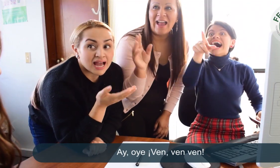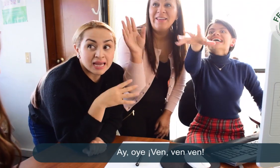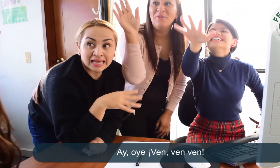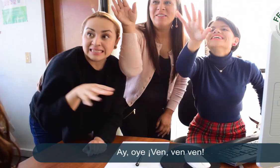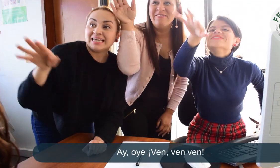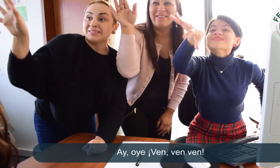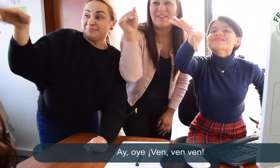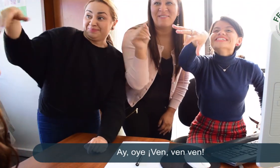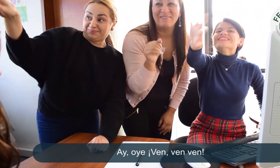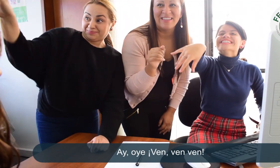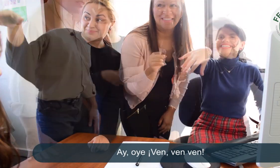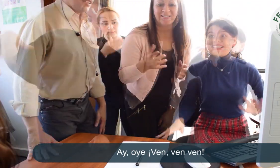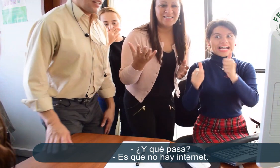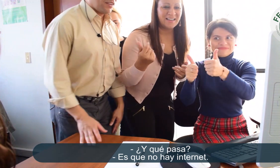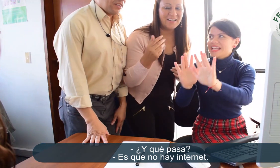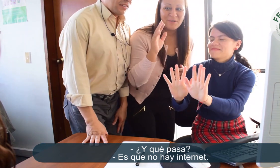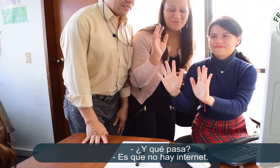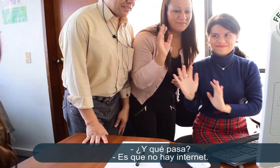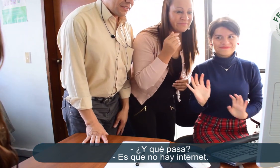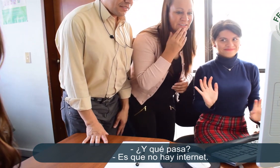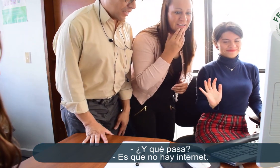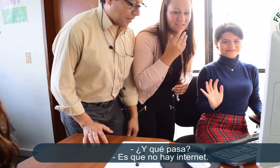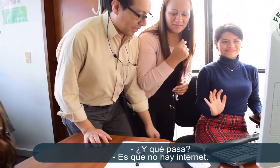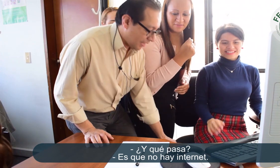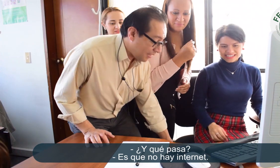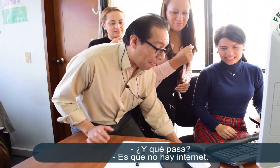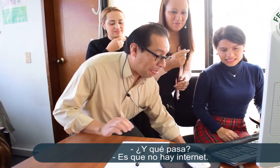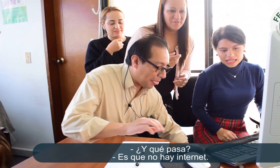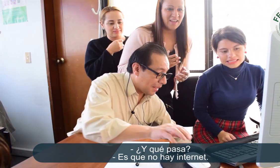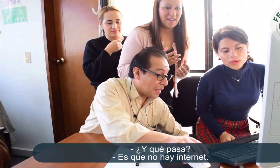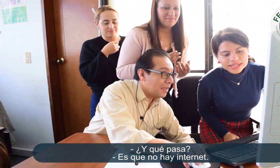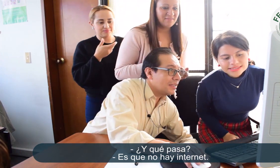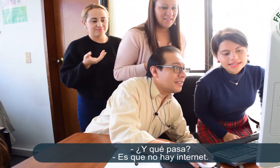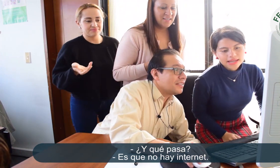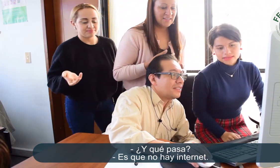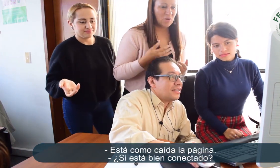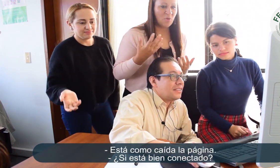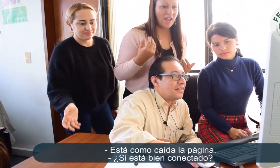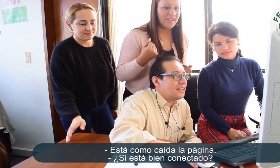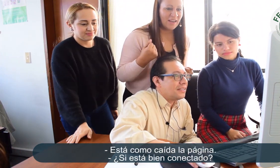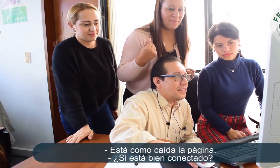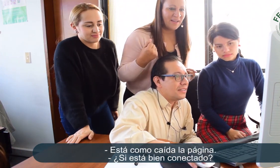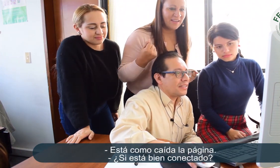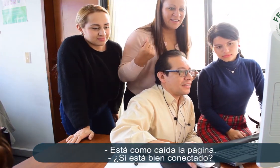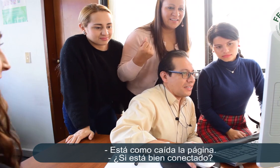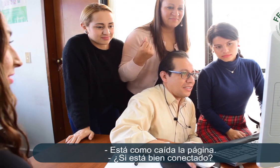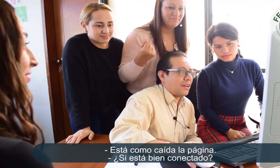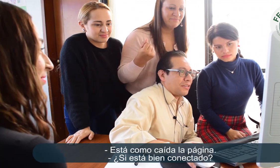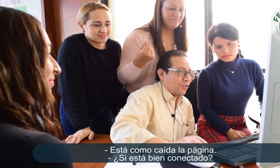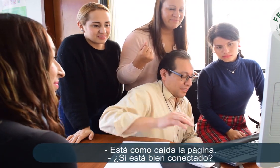Eh... Ay, ven, ven, ven, ven. ¿Y qué pasa? Es que no hay internet. Está como caída la página. ¿Sí está